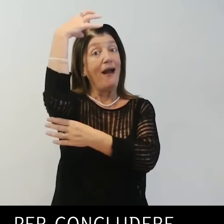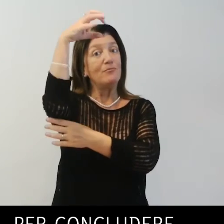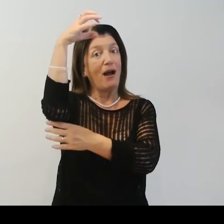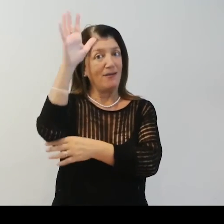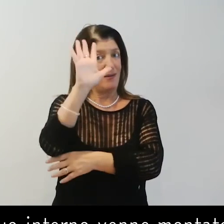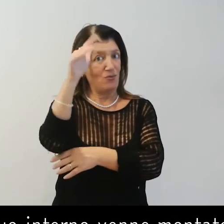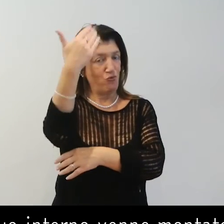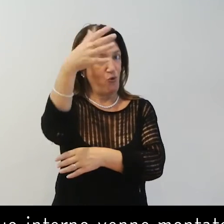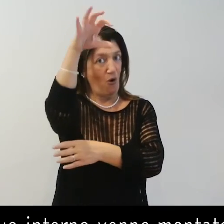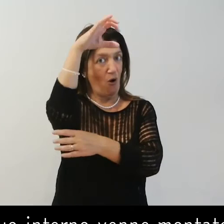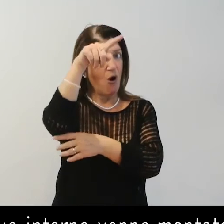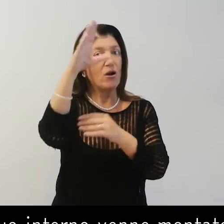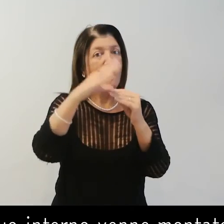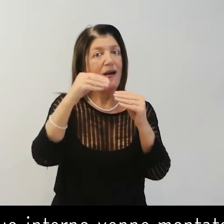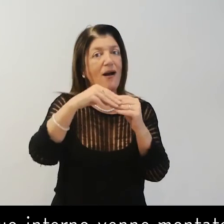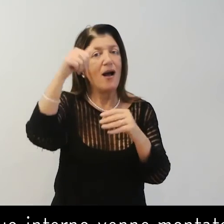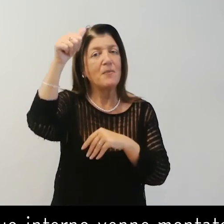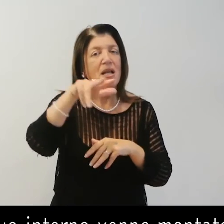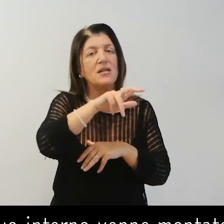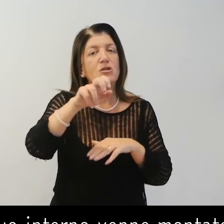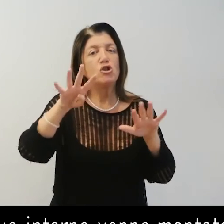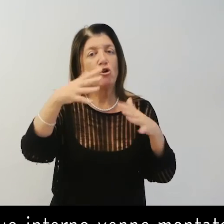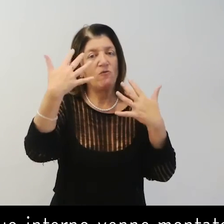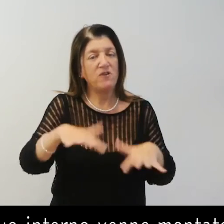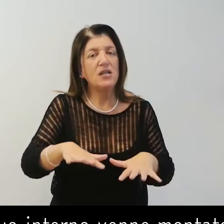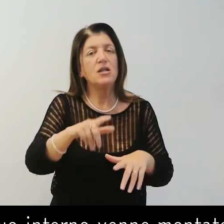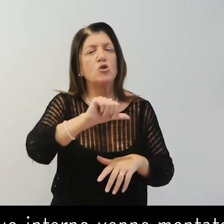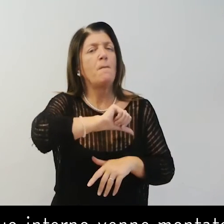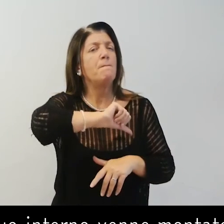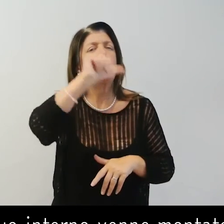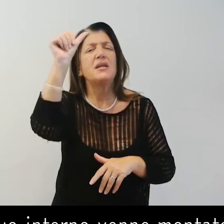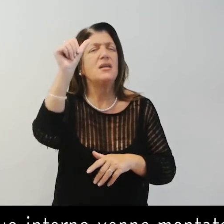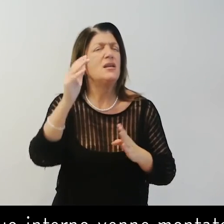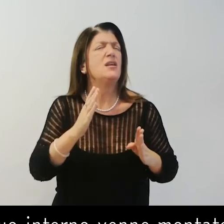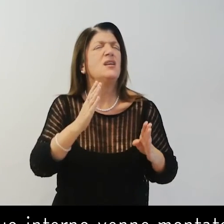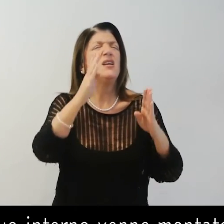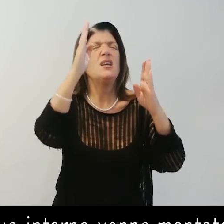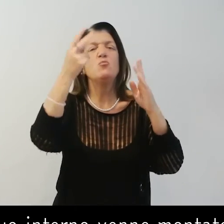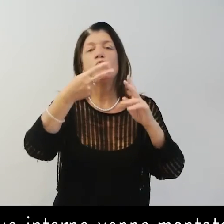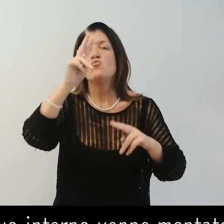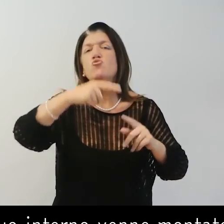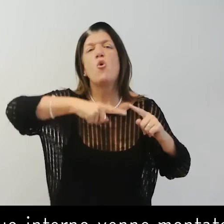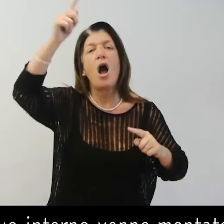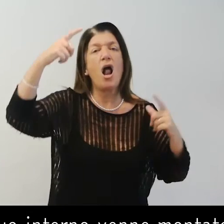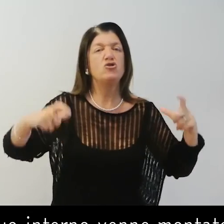il campanile in cotto terminato nel 1309 era il più alto della città